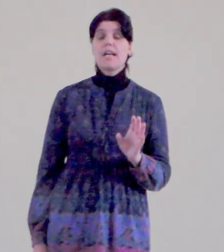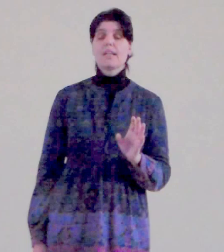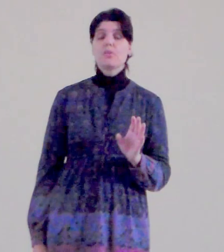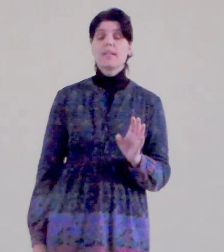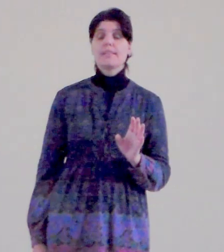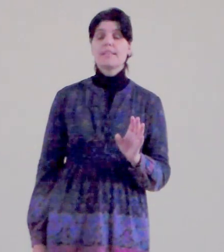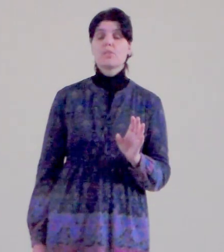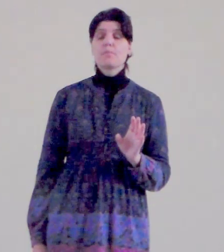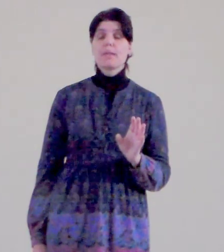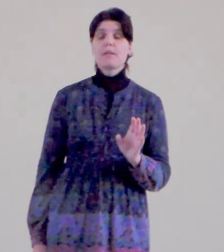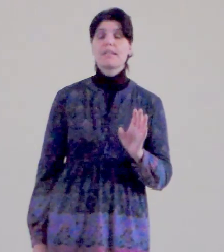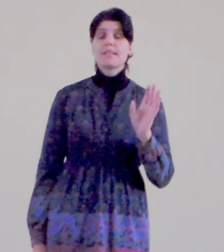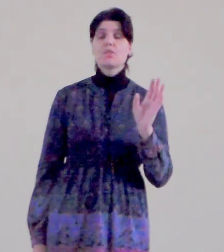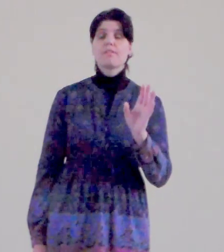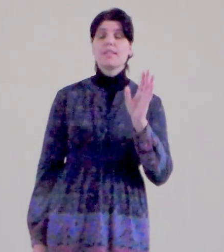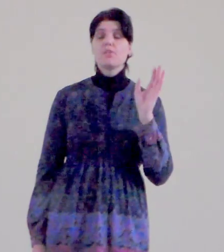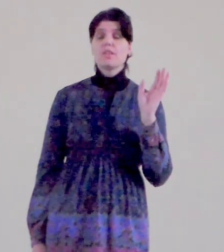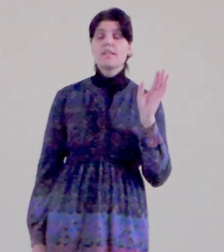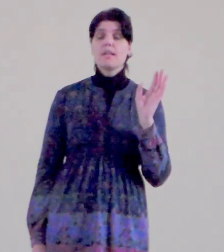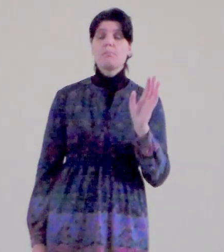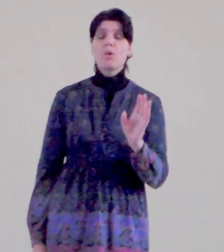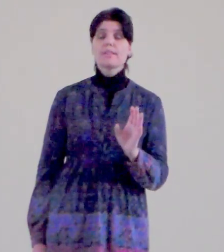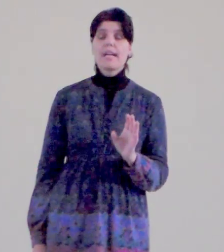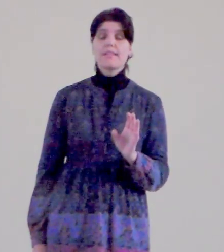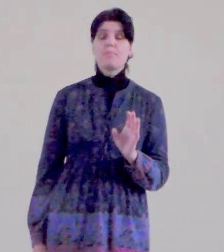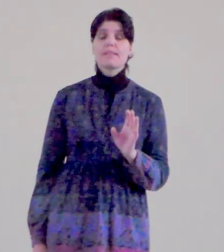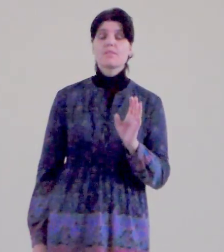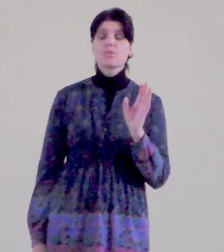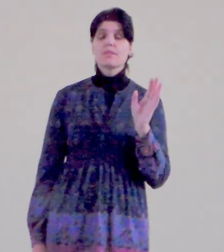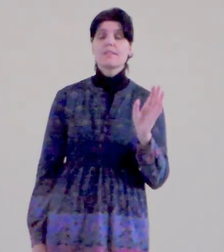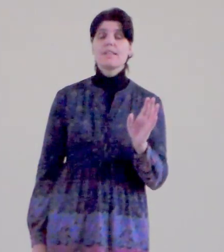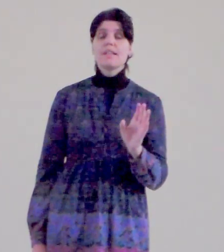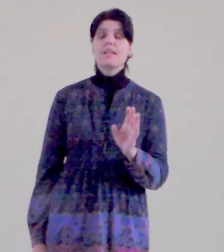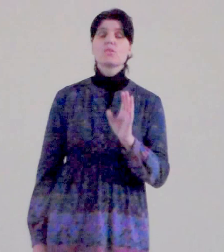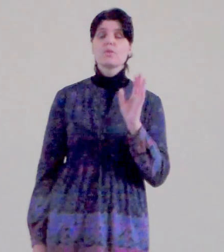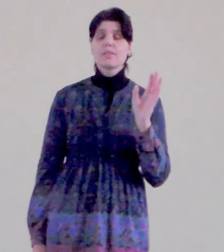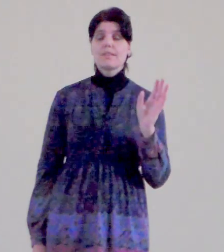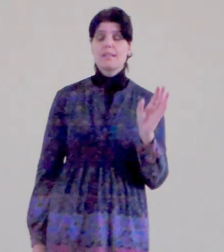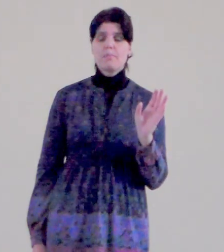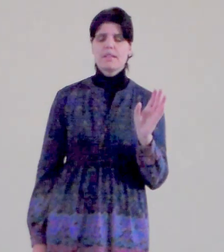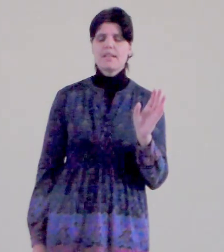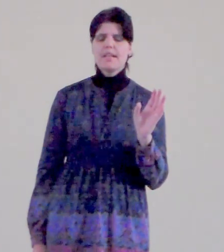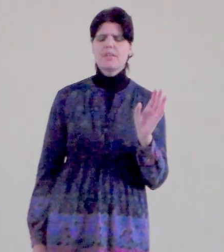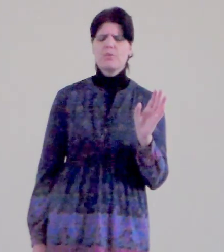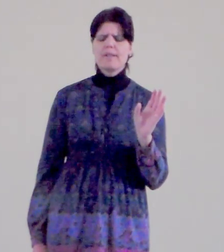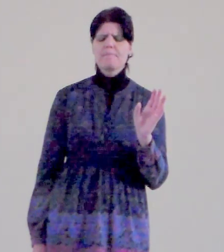Haleluja, díky Tobě, Pane, jde ještě větší, poznajme Pane, co jsi ty, kdo jsi ty, Pane, Haleluja,